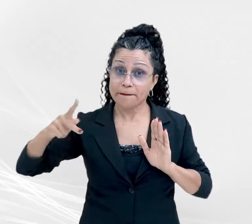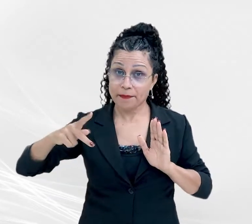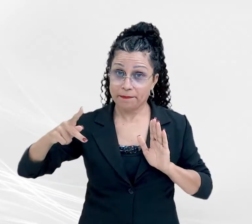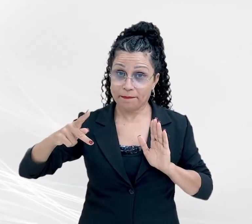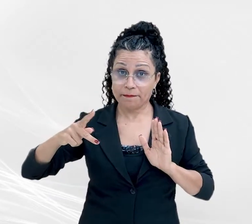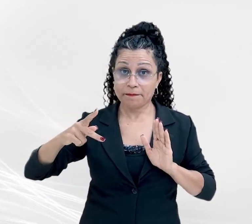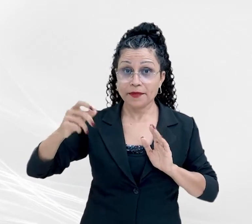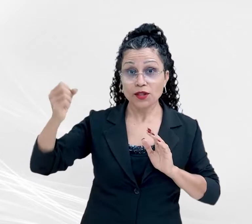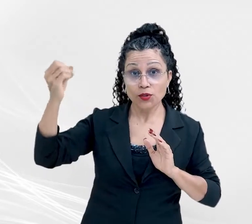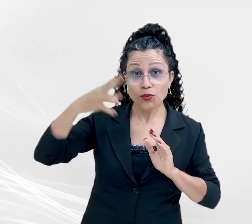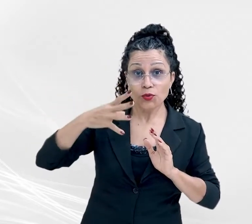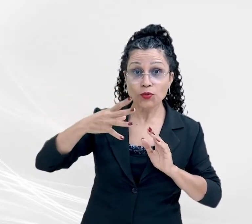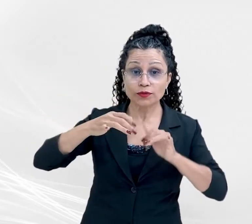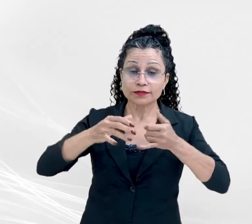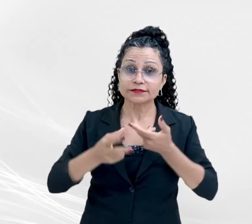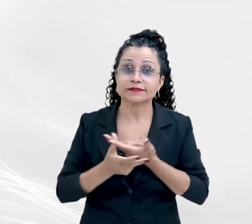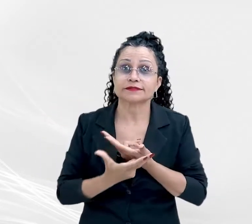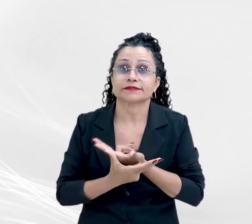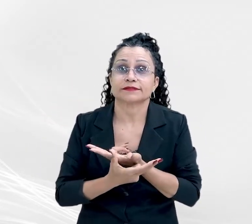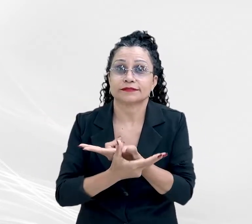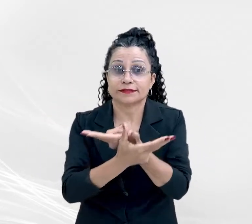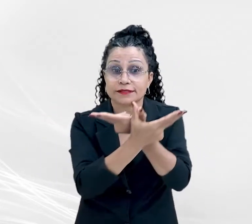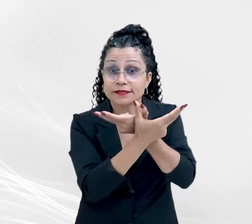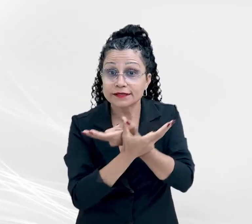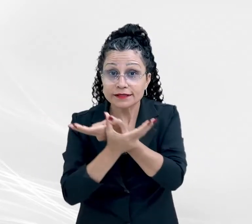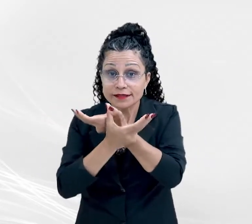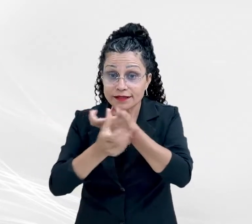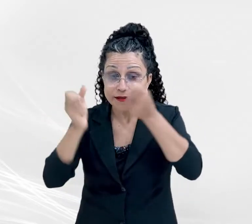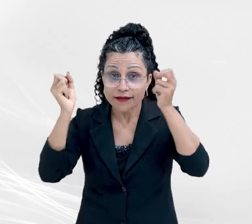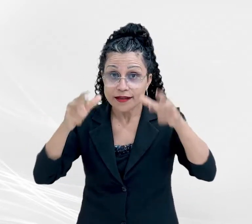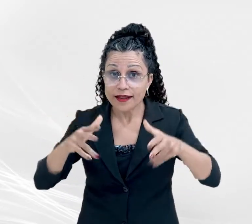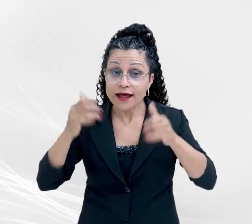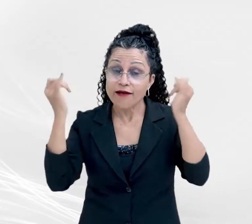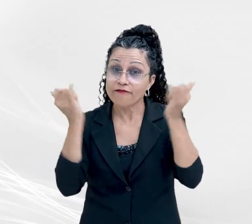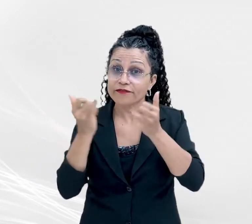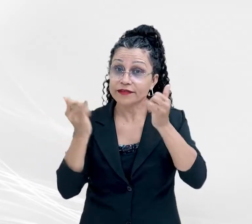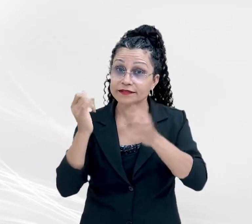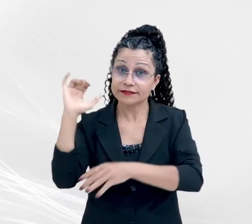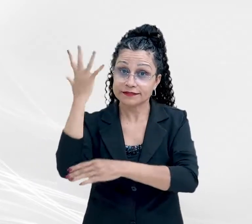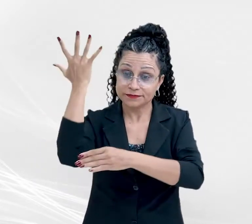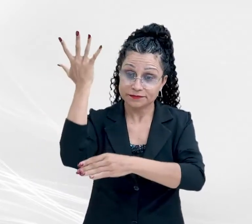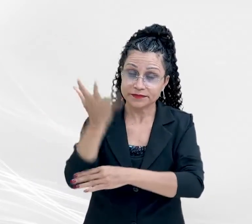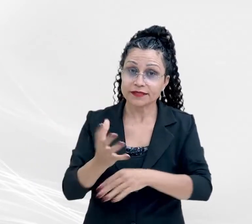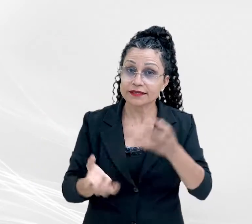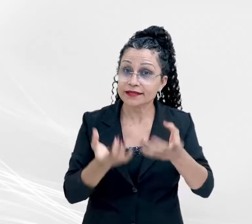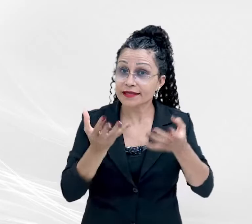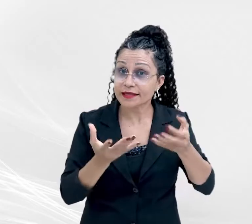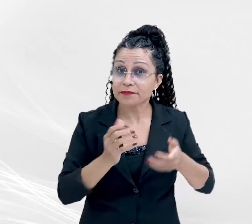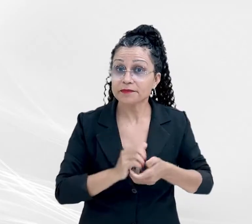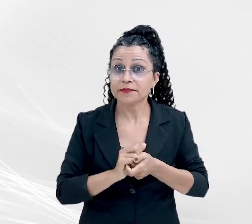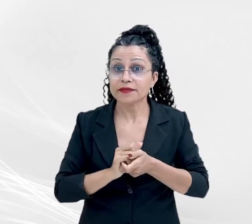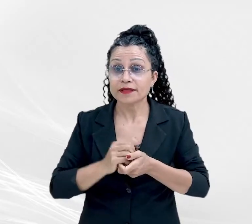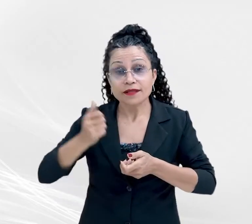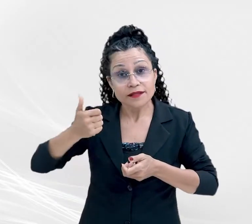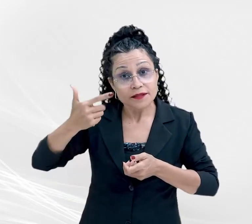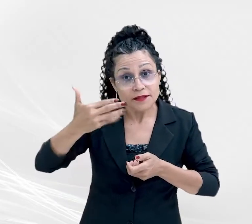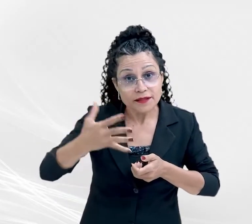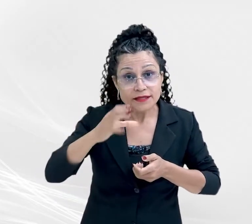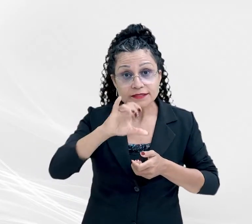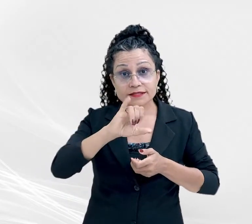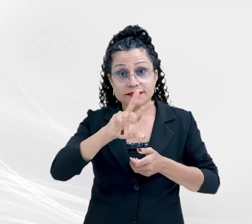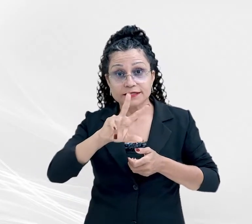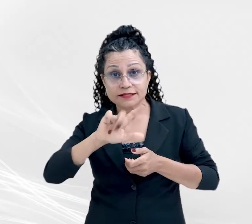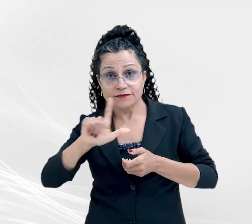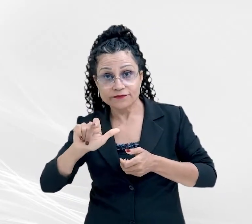Satélites Alertas, Combate aos Desmatamentos e Queimadas, nas categorias Persecução Cível e Penal